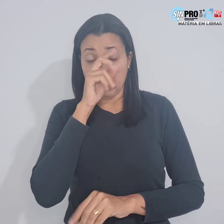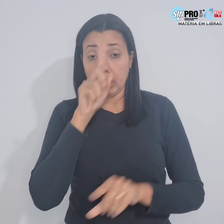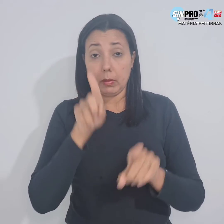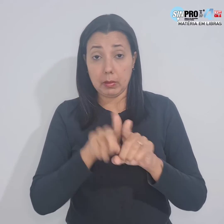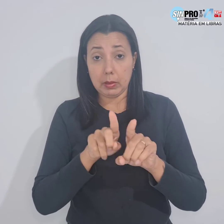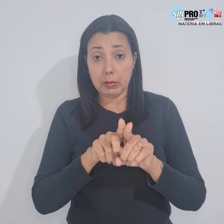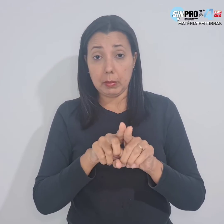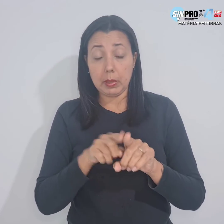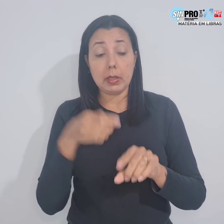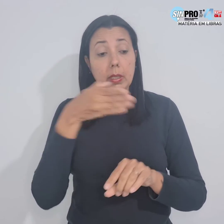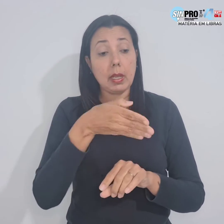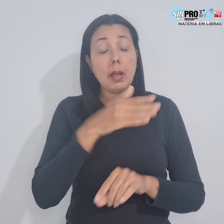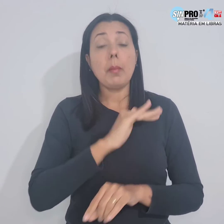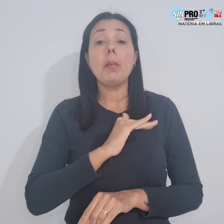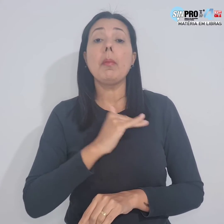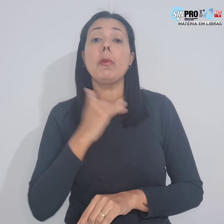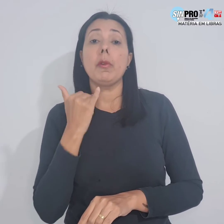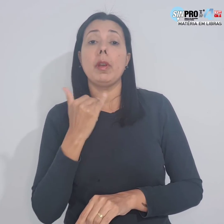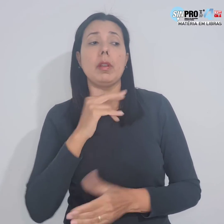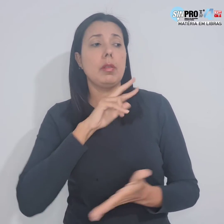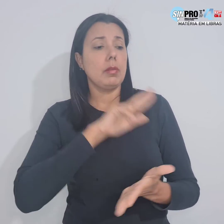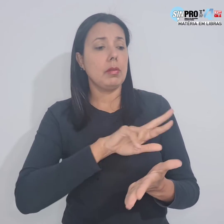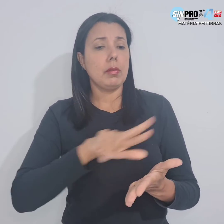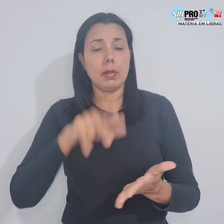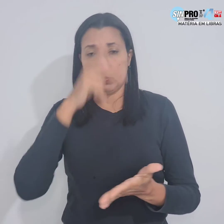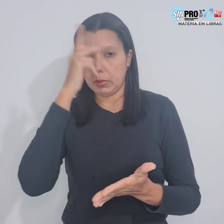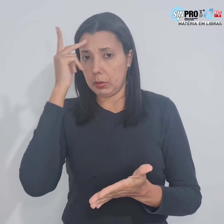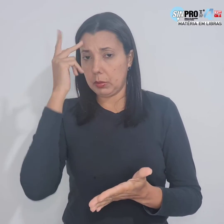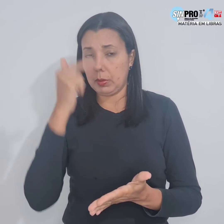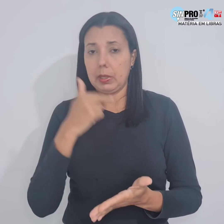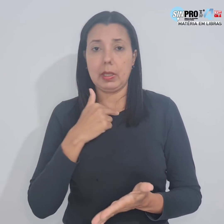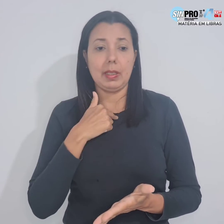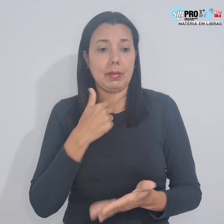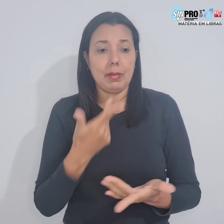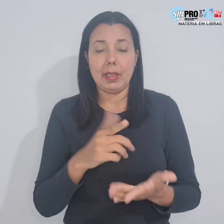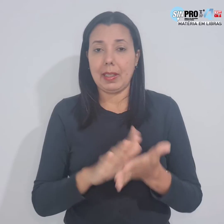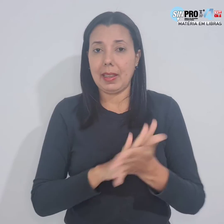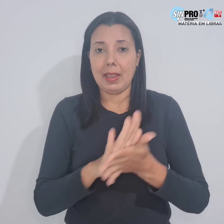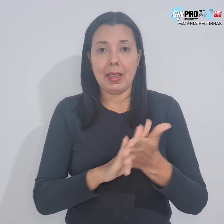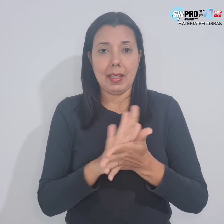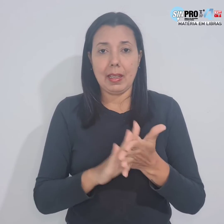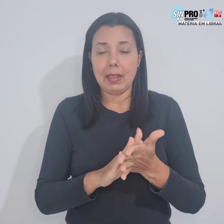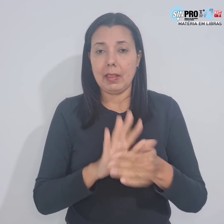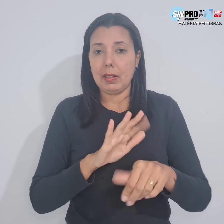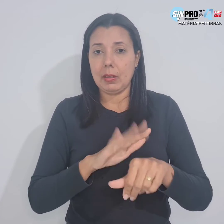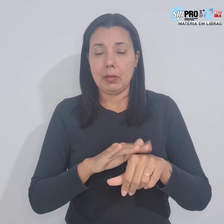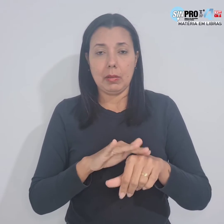dos que estão indo a óbito, muitos, inclusive, que não possuíam nenhuma comorbidade.